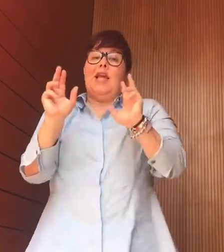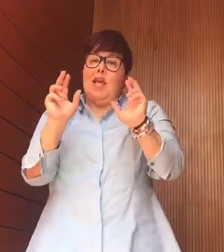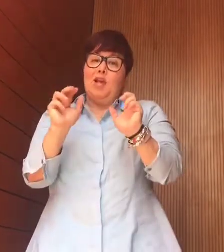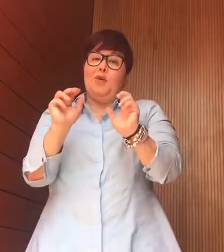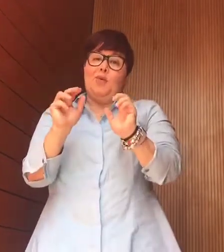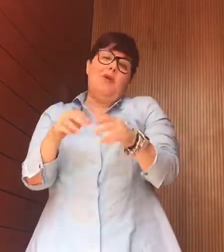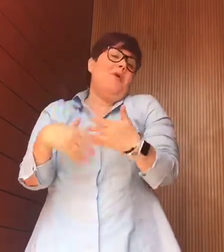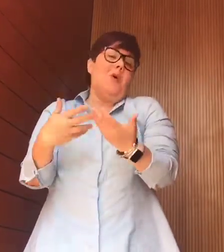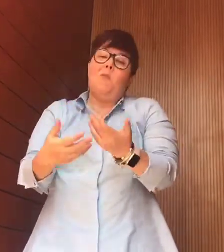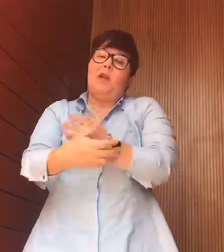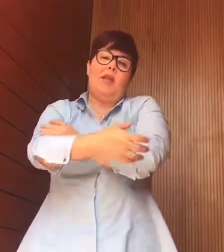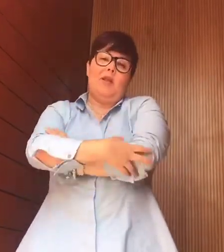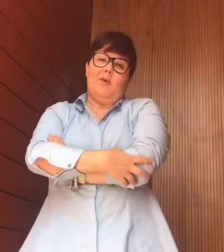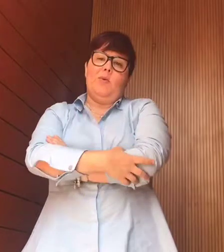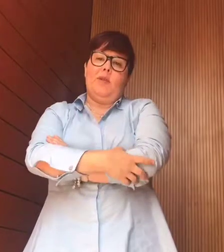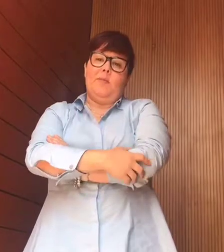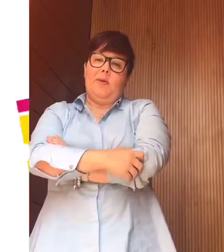incluido como al que incluye también.